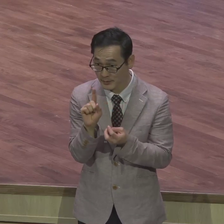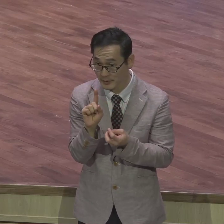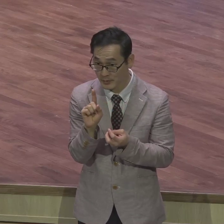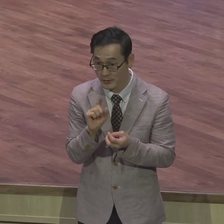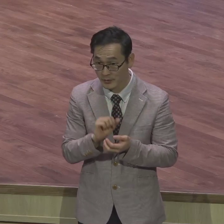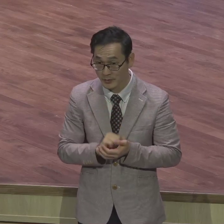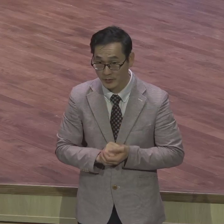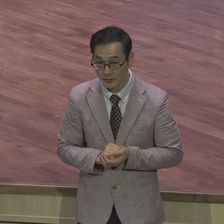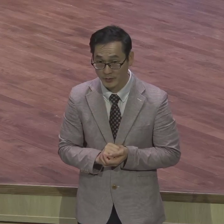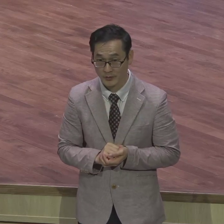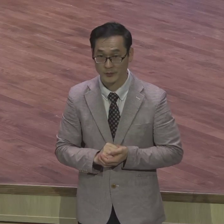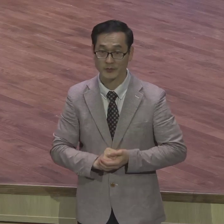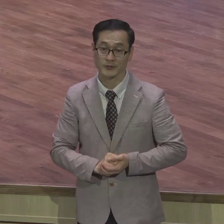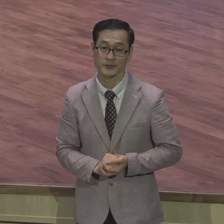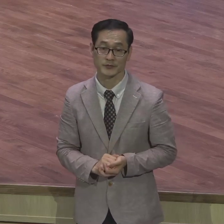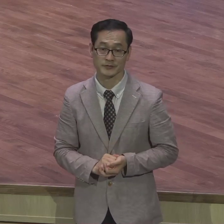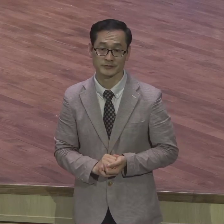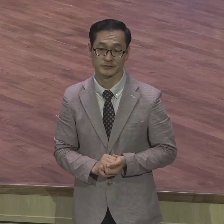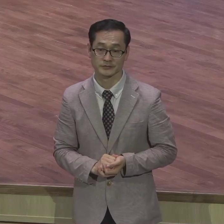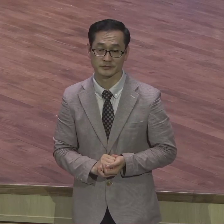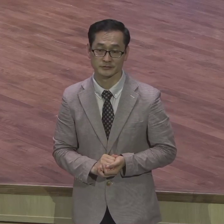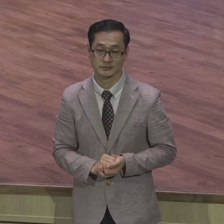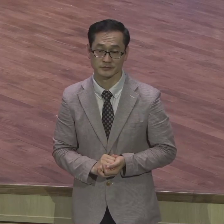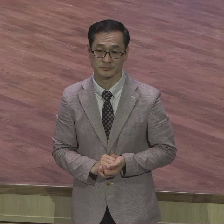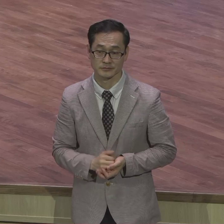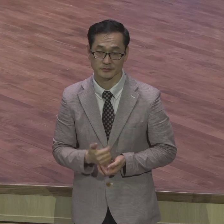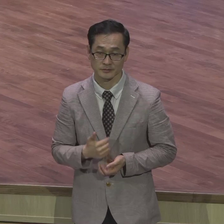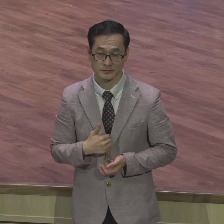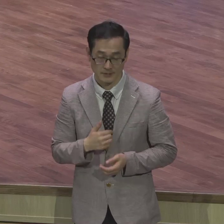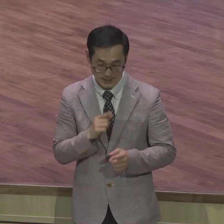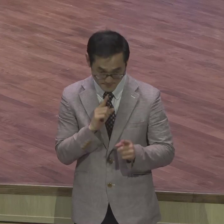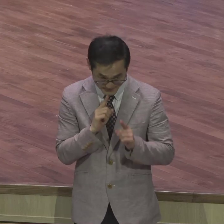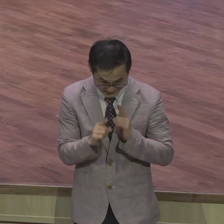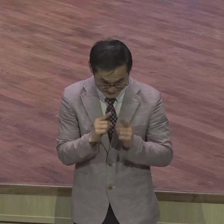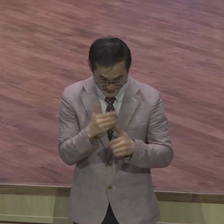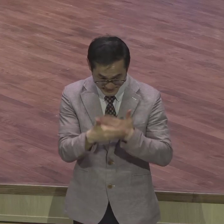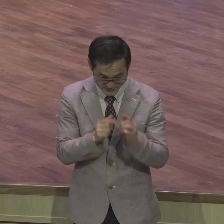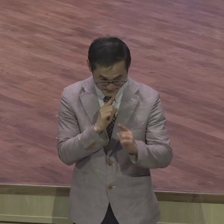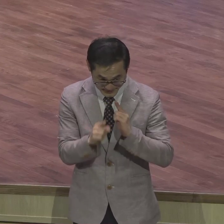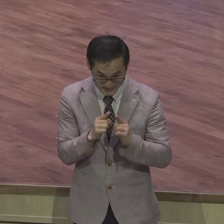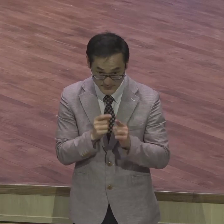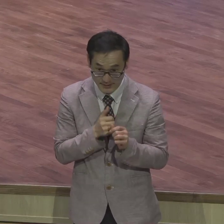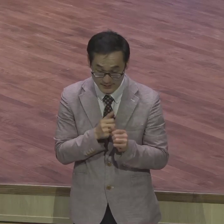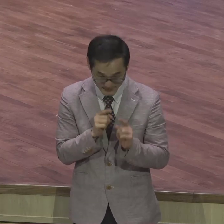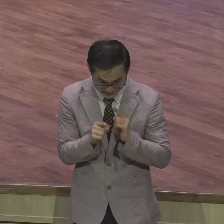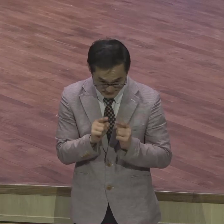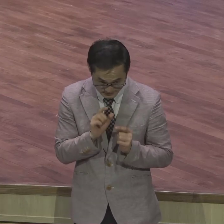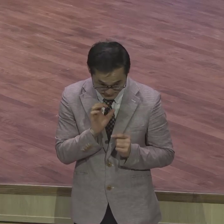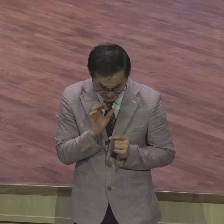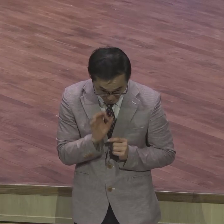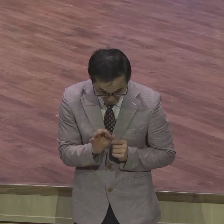그것은요 말씀의 반응에 따라서 알 수가 있어요 말씀의 반응입니다